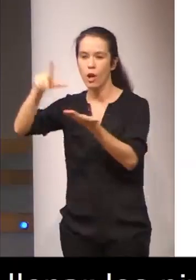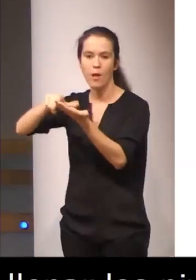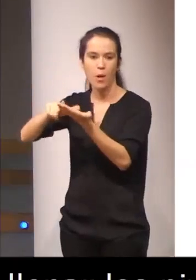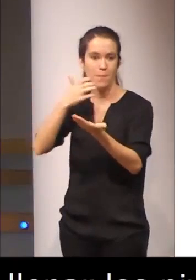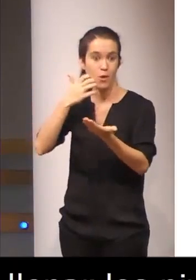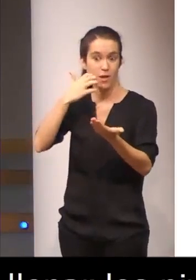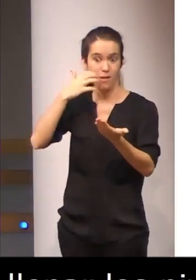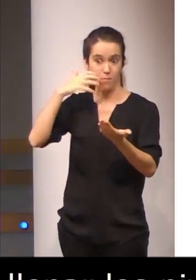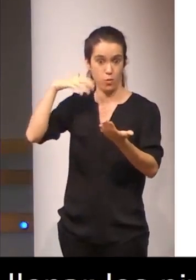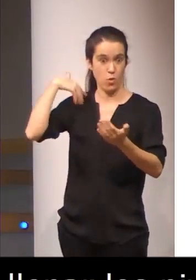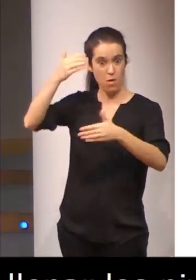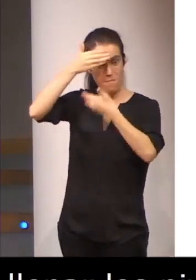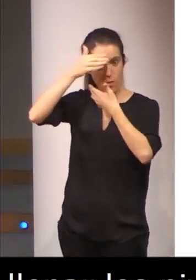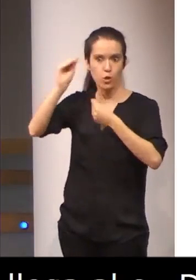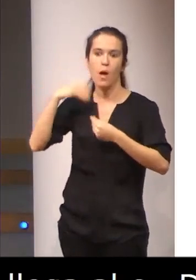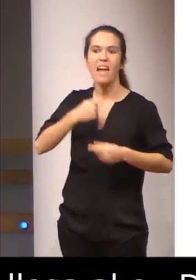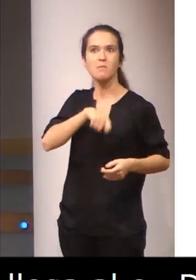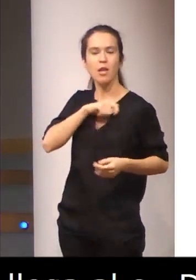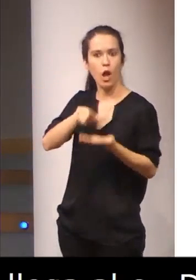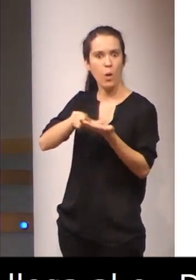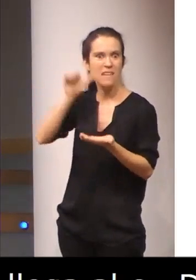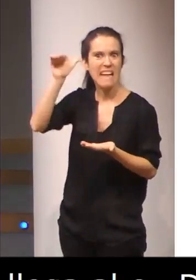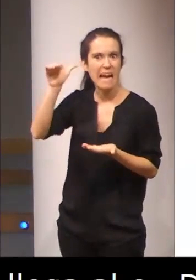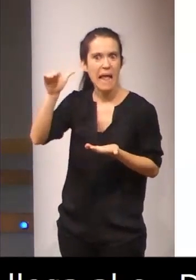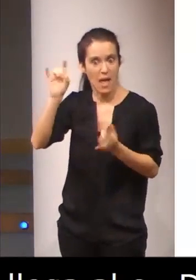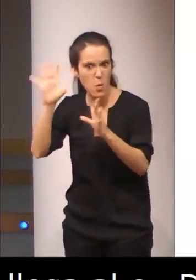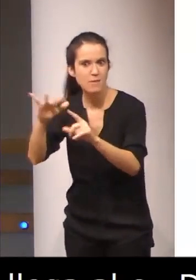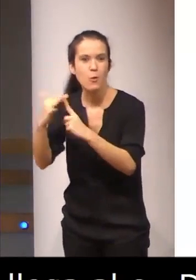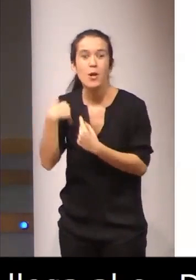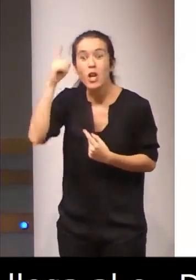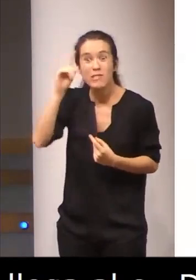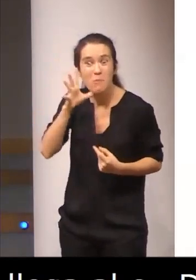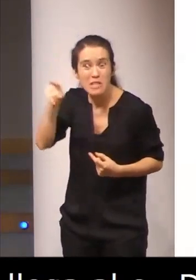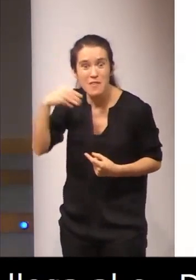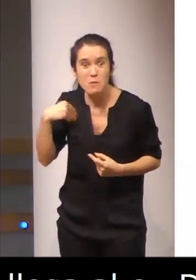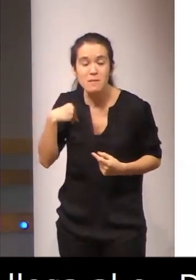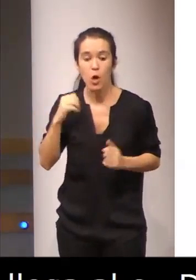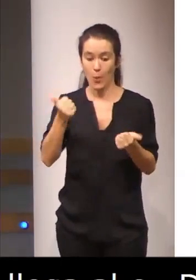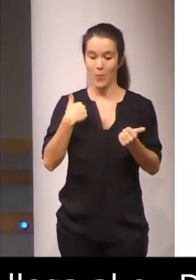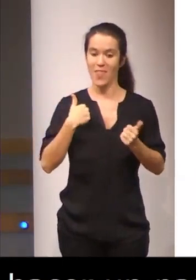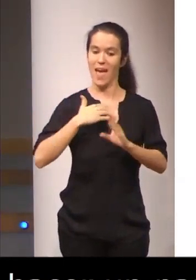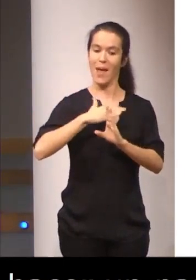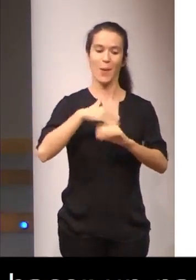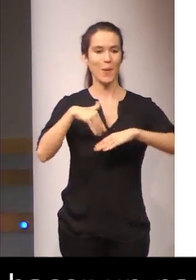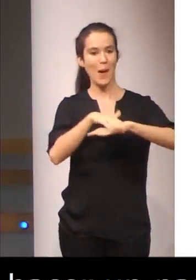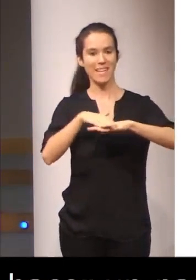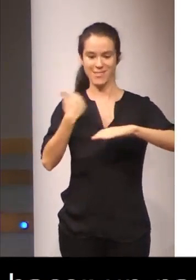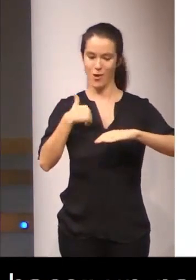Marruecos, con el español lengua extranjera, pero no sé si es esa la causa. Una vez que se llegan los primeros niveles y consiguen